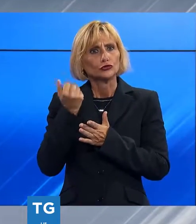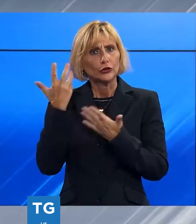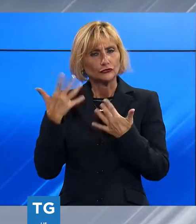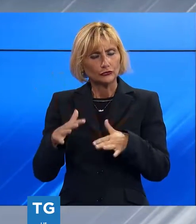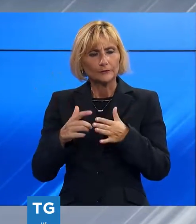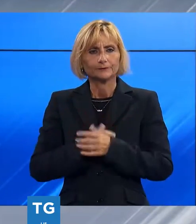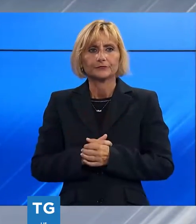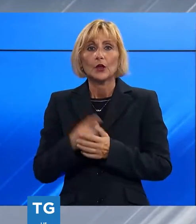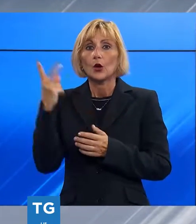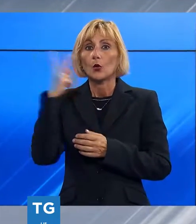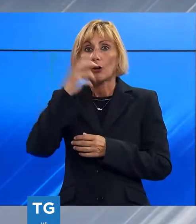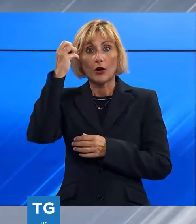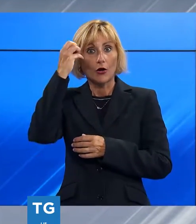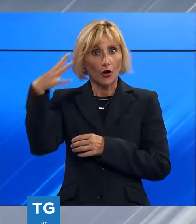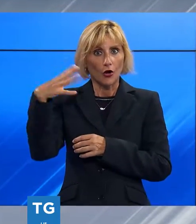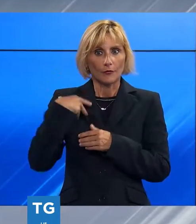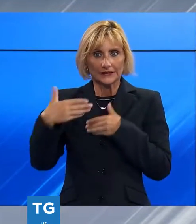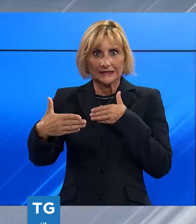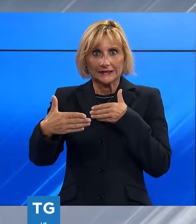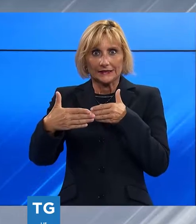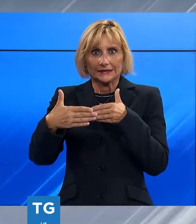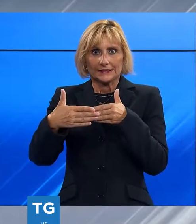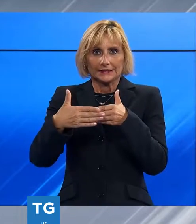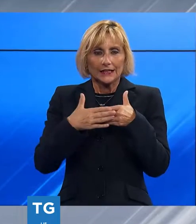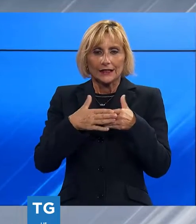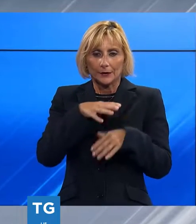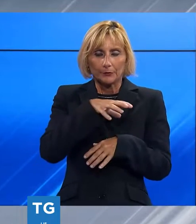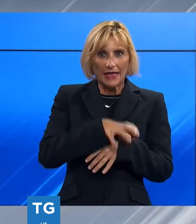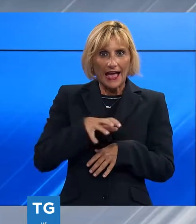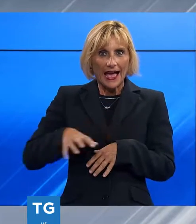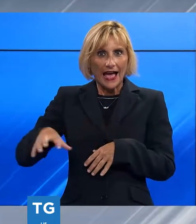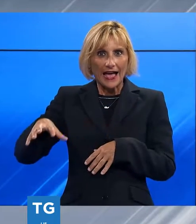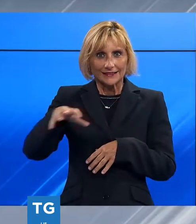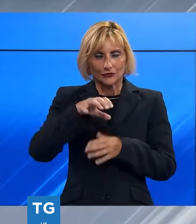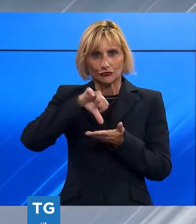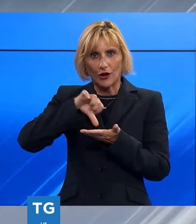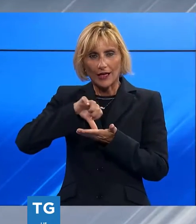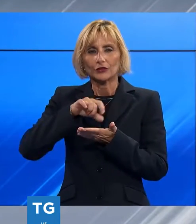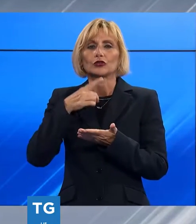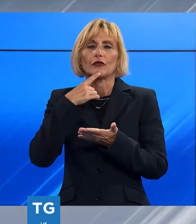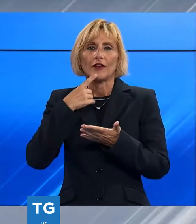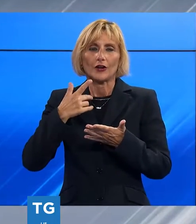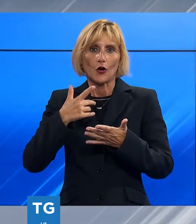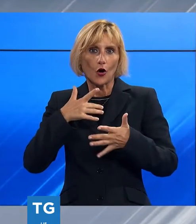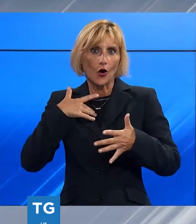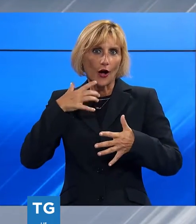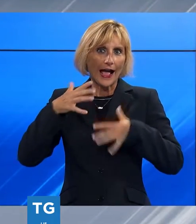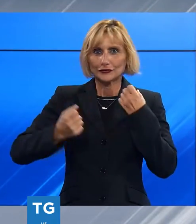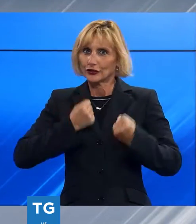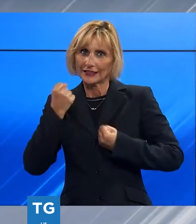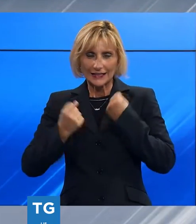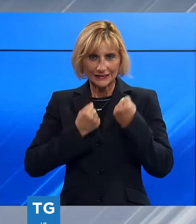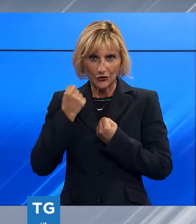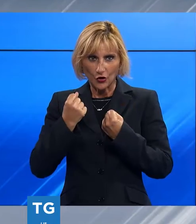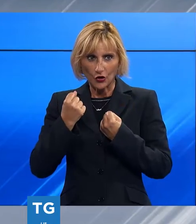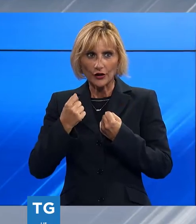Comics, iniziato il conto alla rovescia, fermento nelle piazze del centro per l'allestimento dei padiglioni della manifestazione, torna